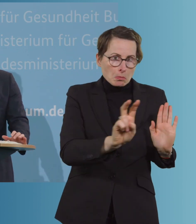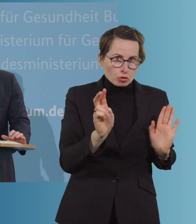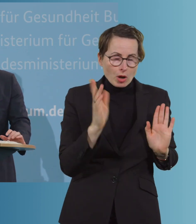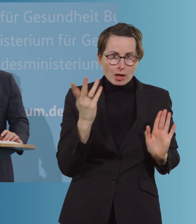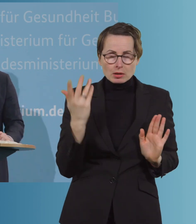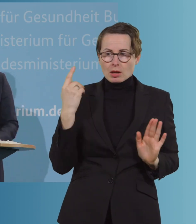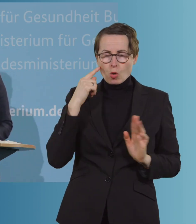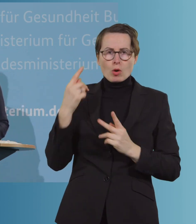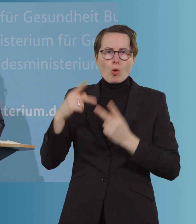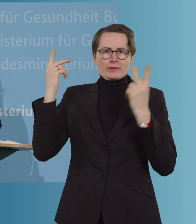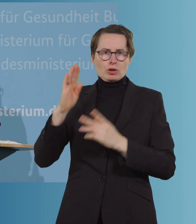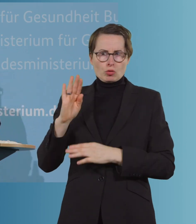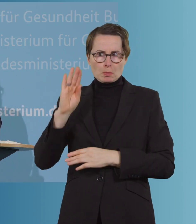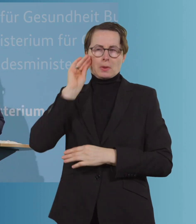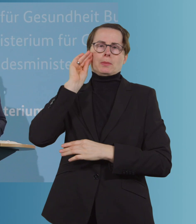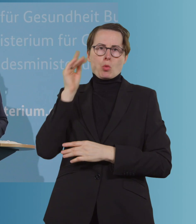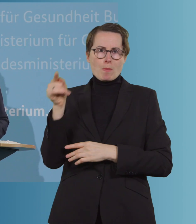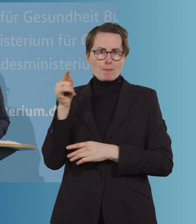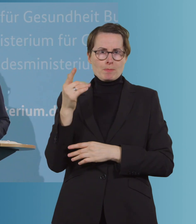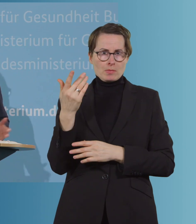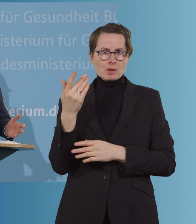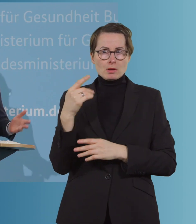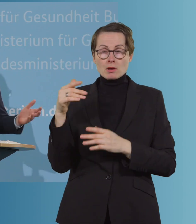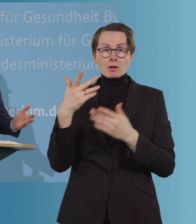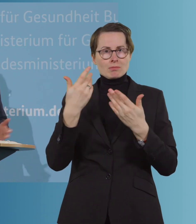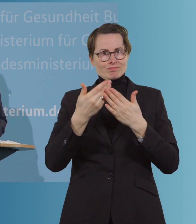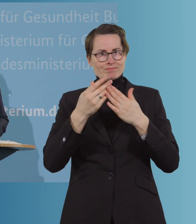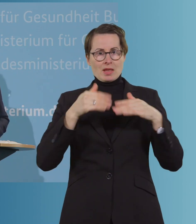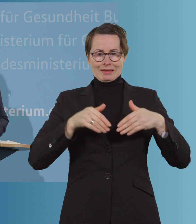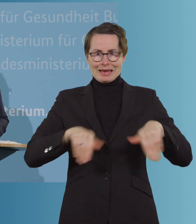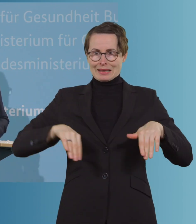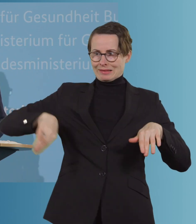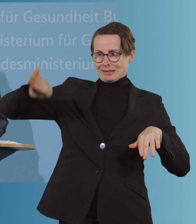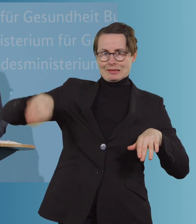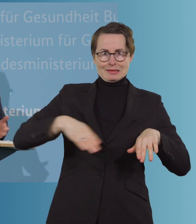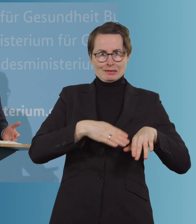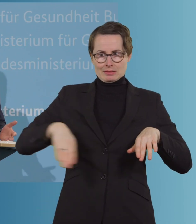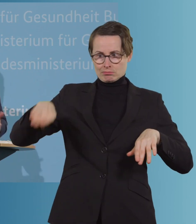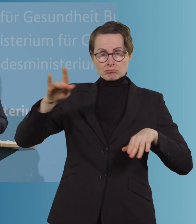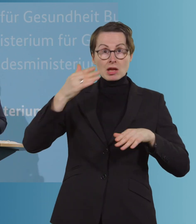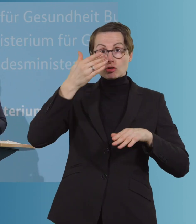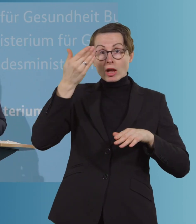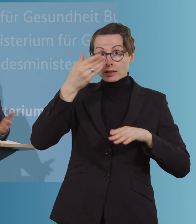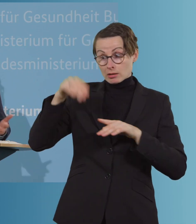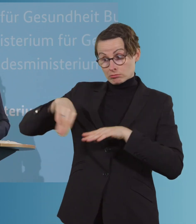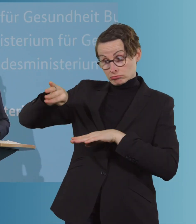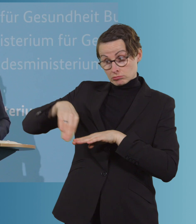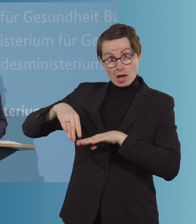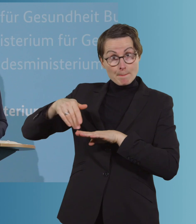öffentlich diskutiert worden, an den Grenzregionen zu Tschechien, ob man dort stärker impft als in anderen Bereichen, weil es dort mehr